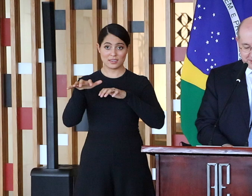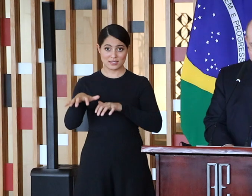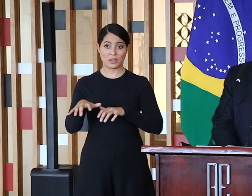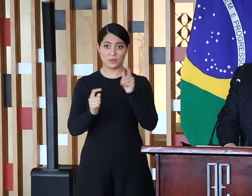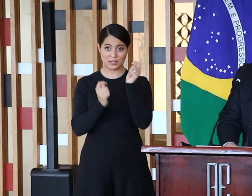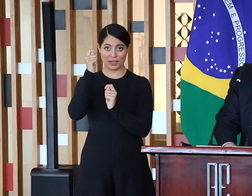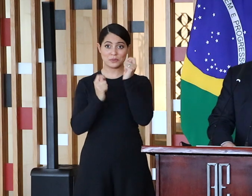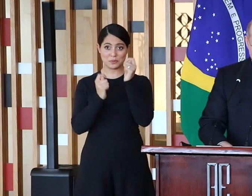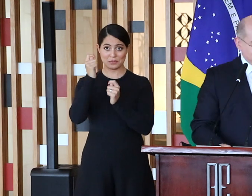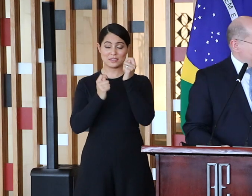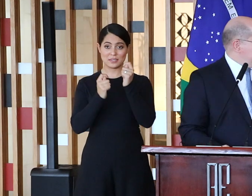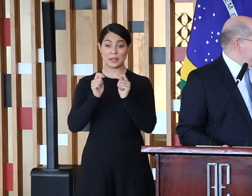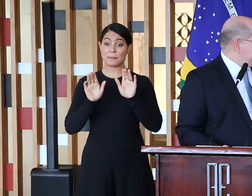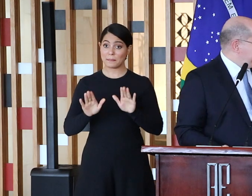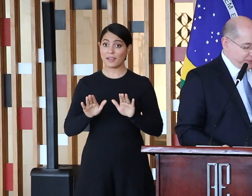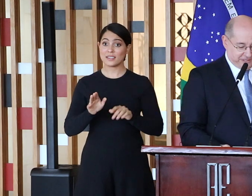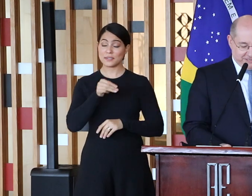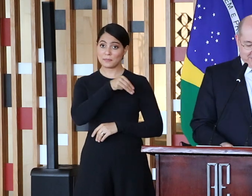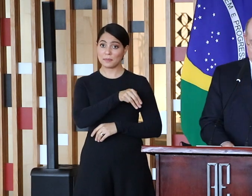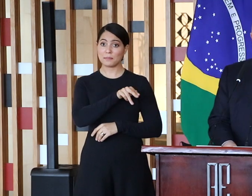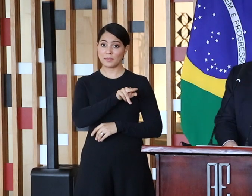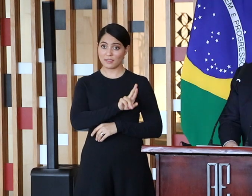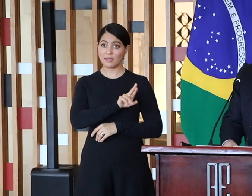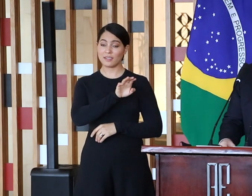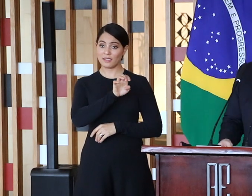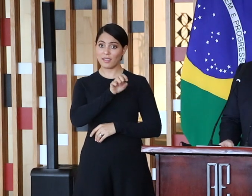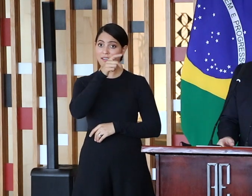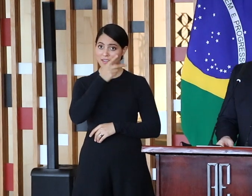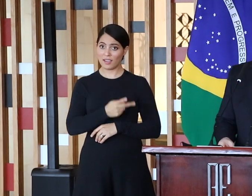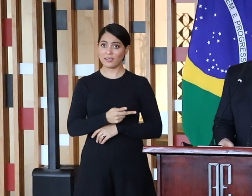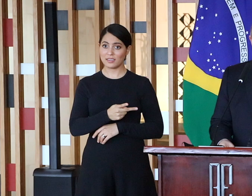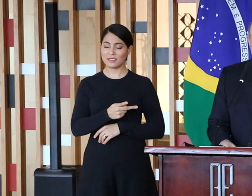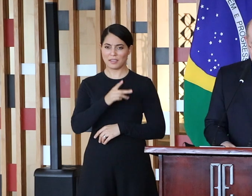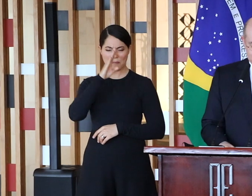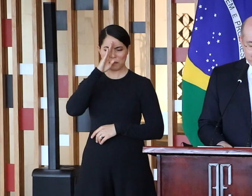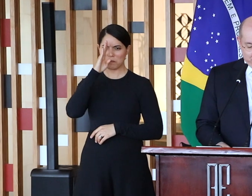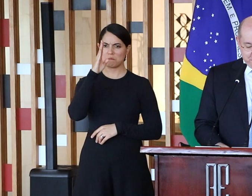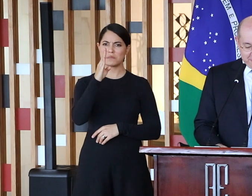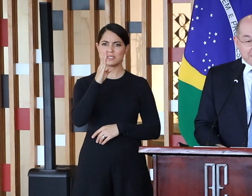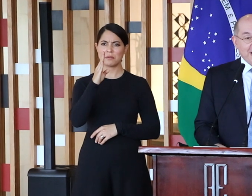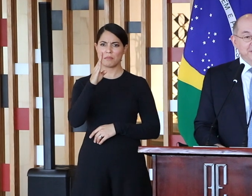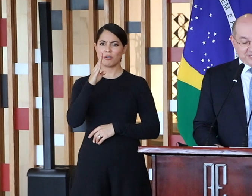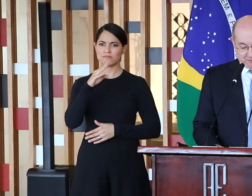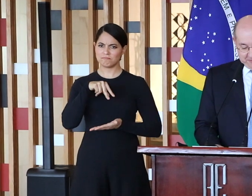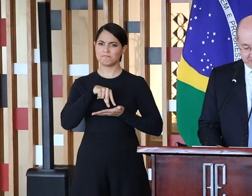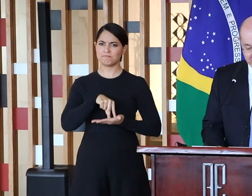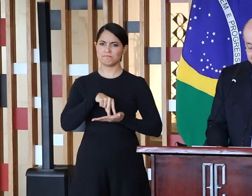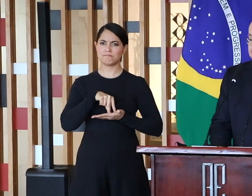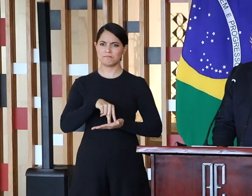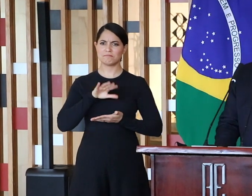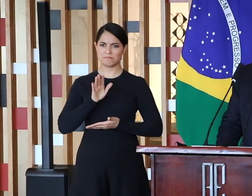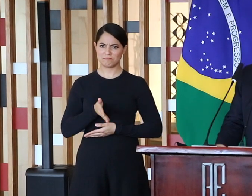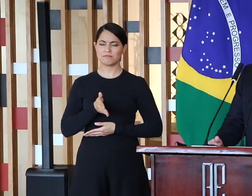de Minas e Energia, é o Ministério das Relações Exteriores que ostenta a pedra brasileira em seu nome há mais de 120